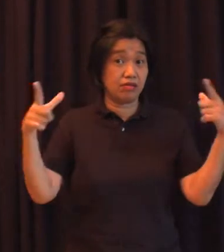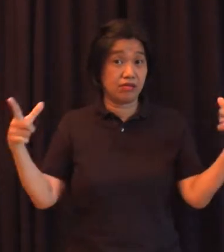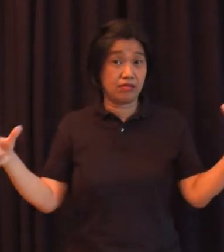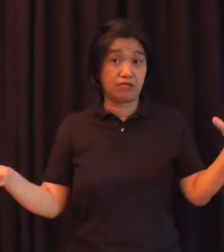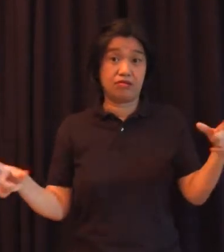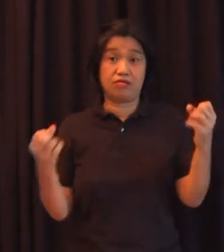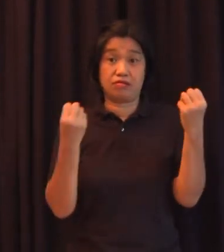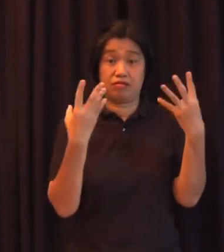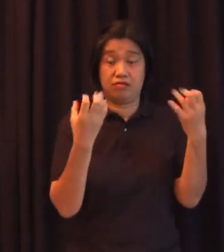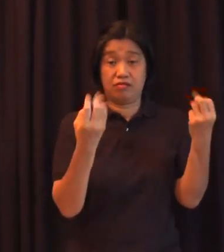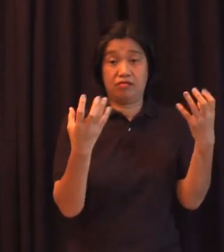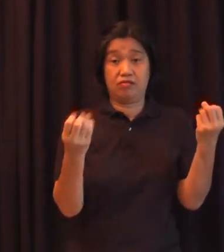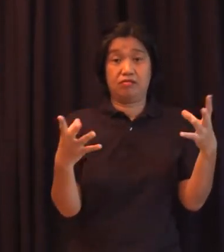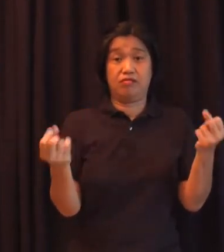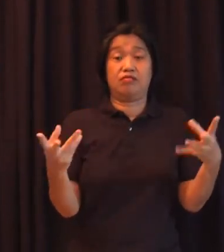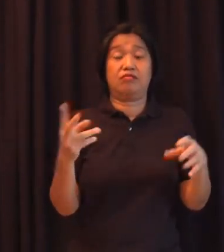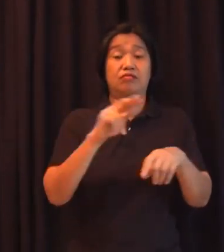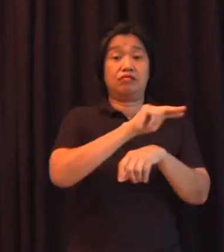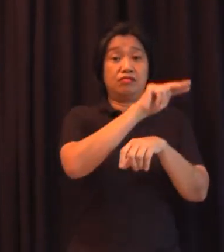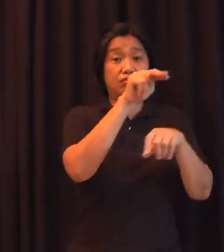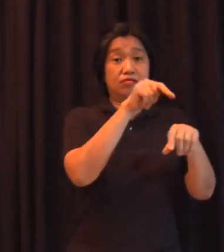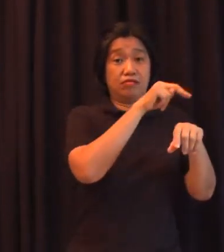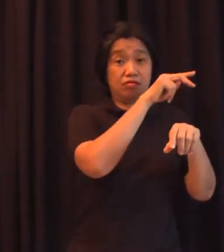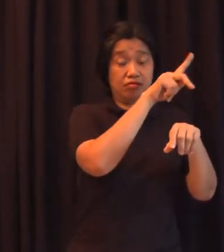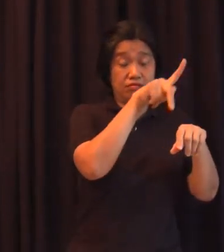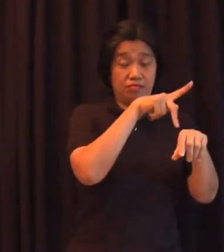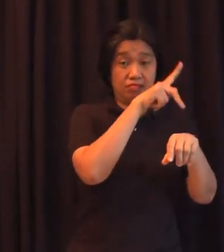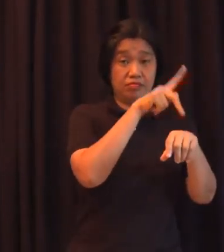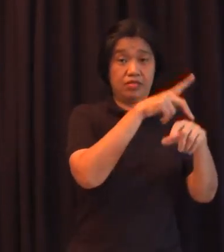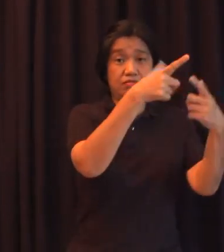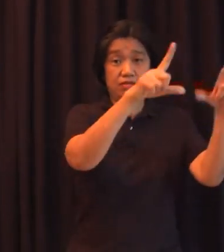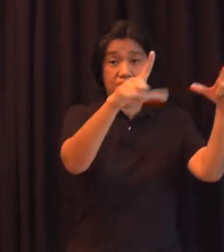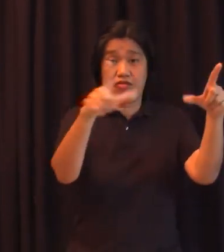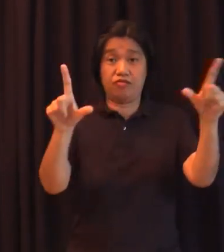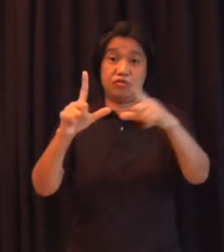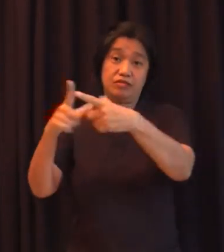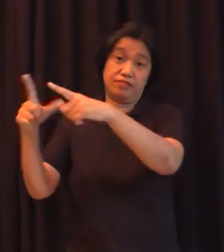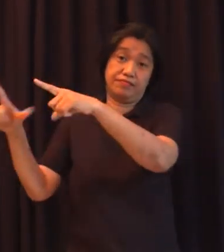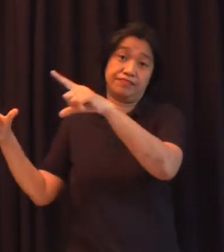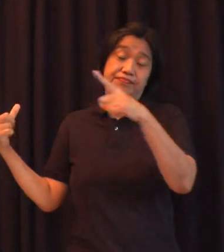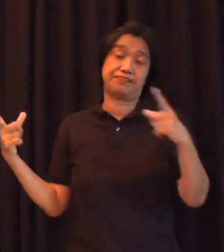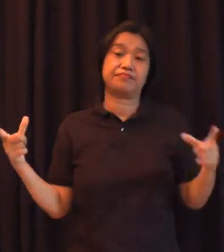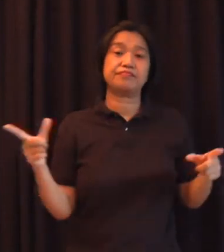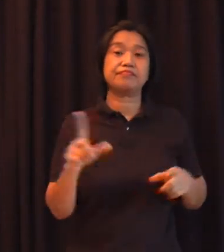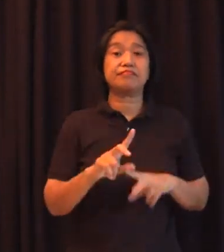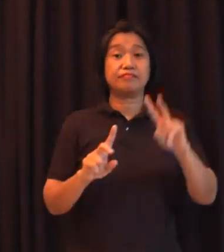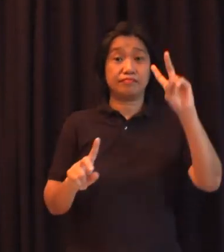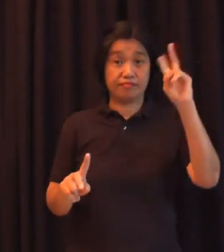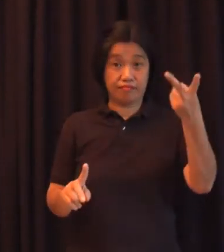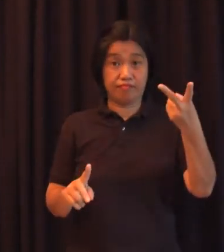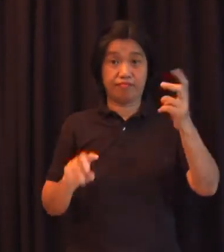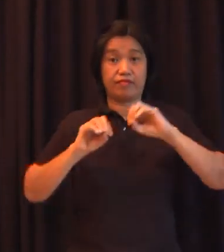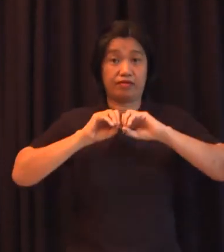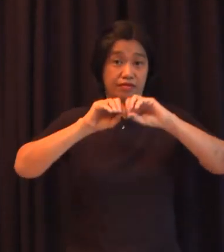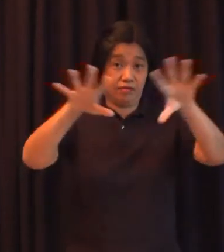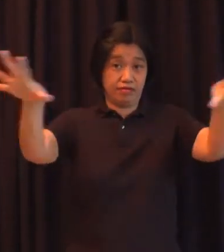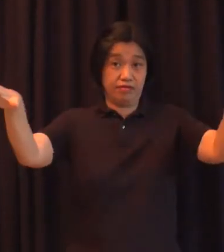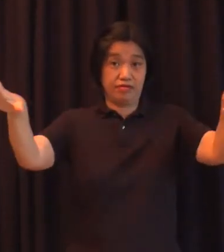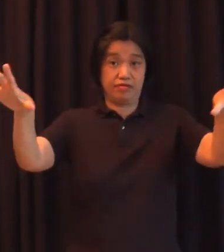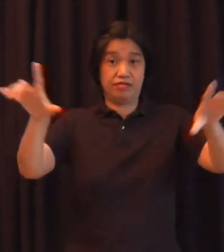isang bansa tulad ng Tumunas. Pangalawa, ay yung dissemination ng wikang mapipili, yung